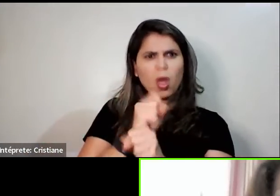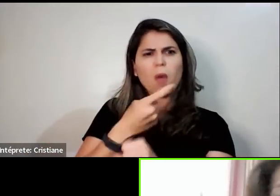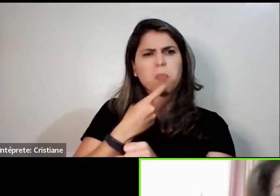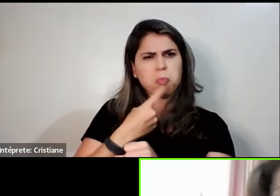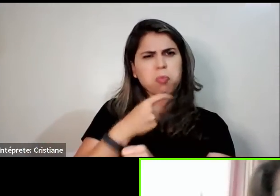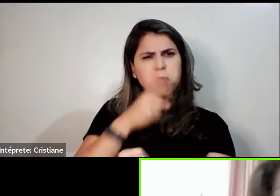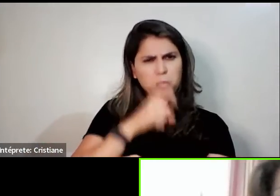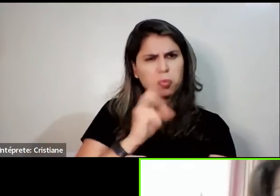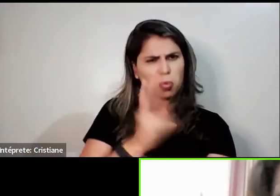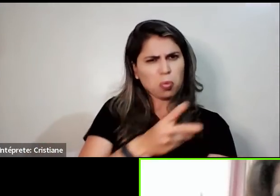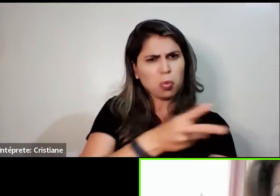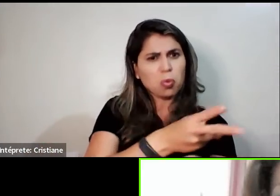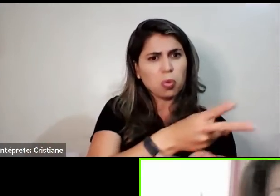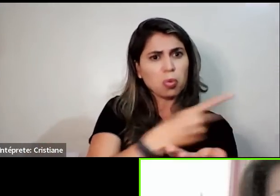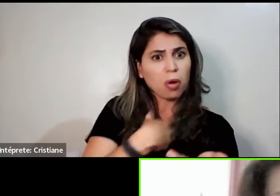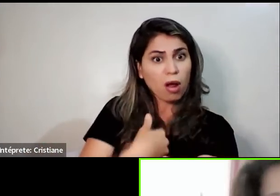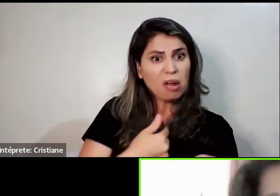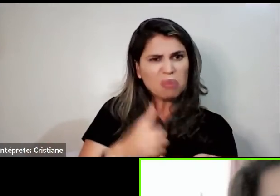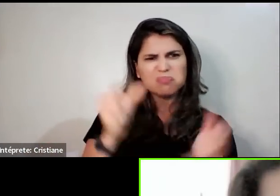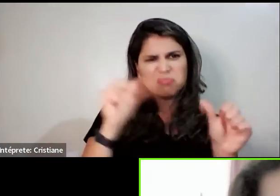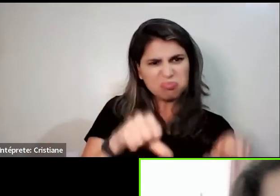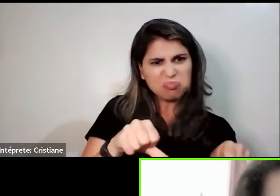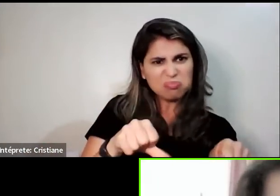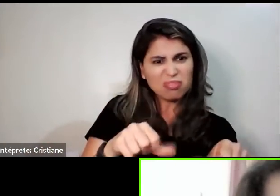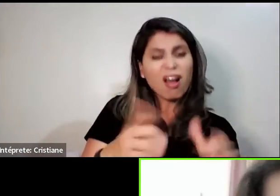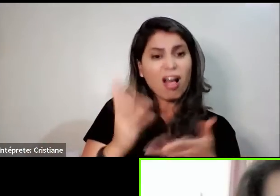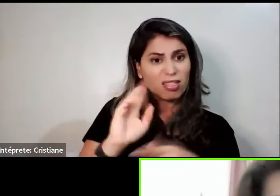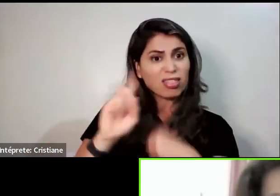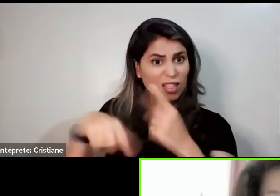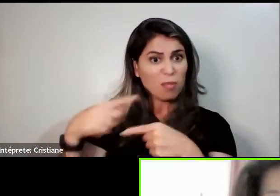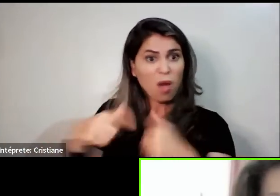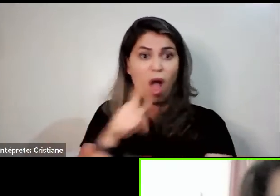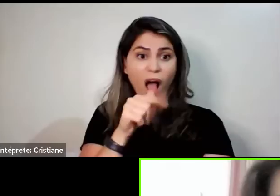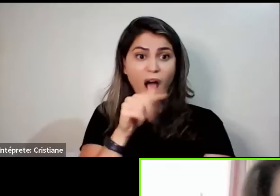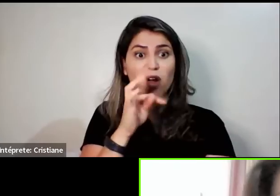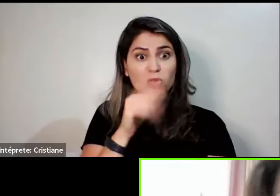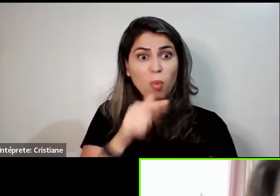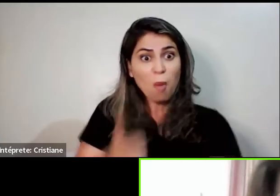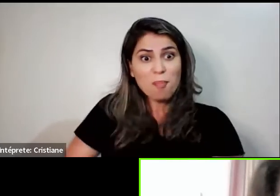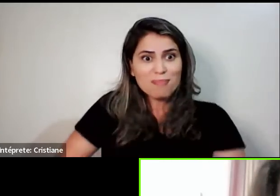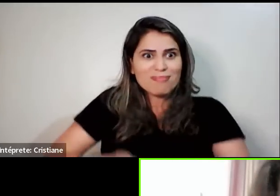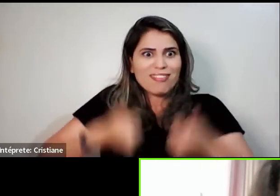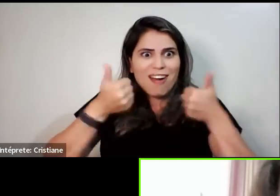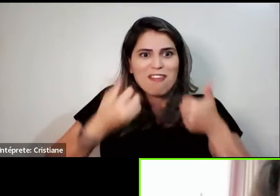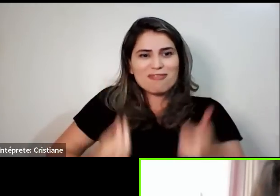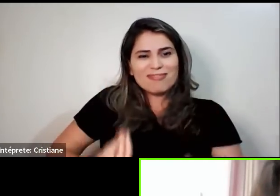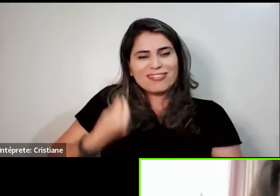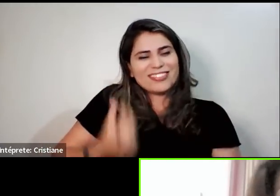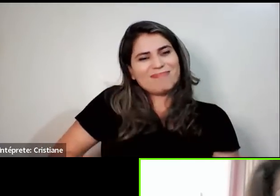menopausa, eu não estava tão bem como eu estou agora. Então, eu realmente sinto que eu